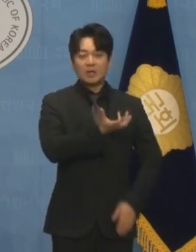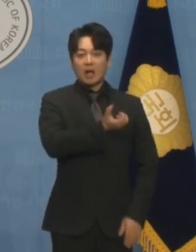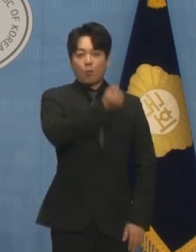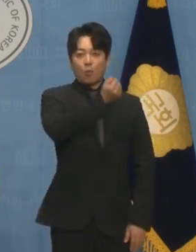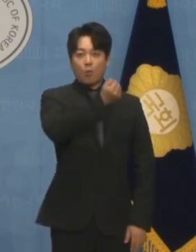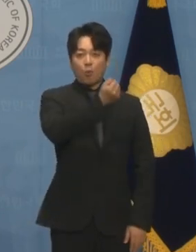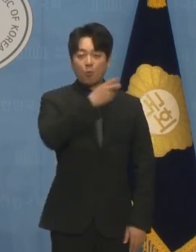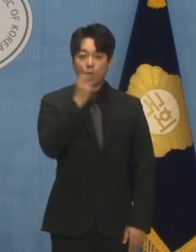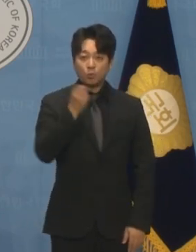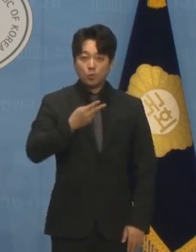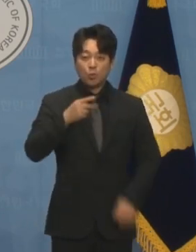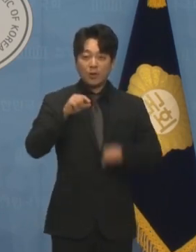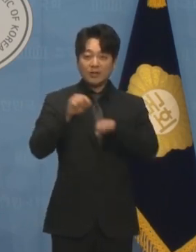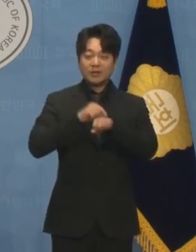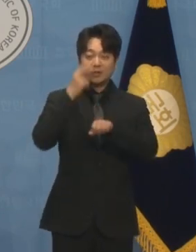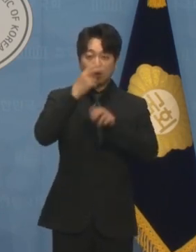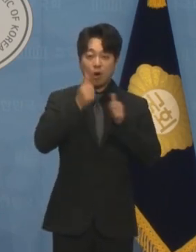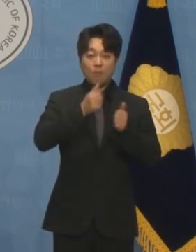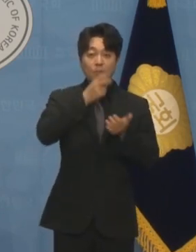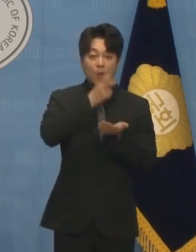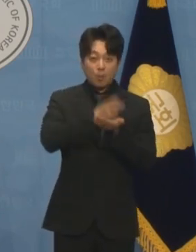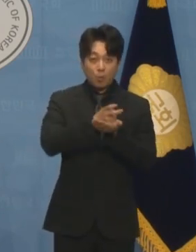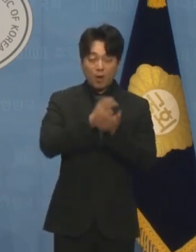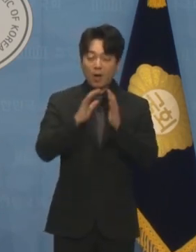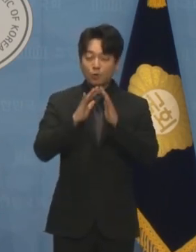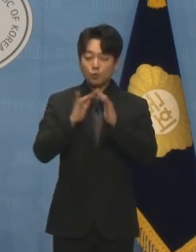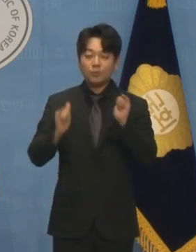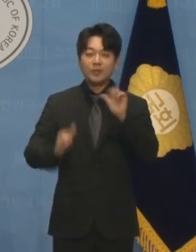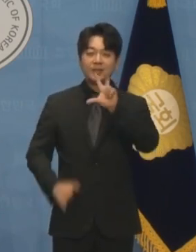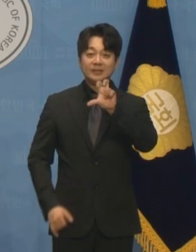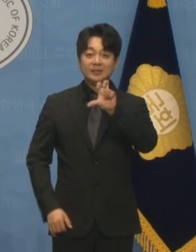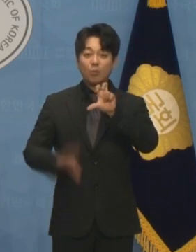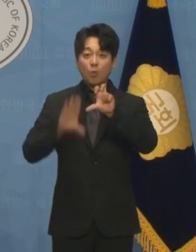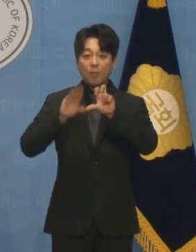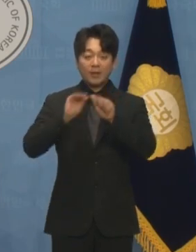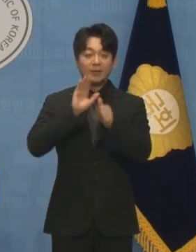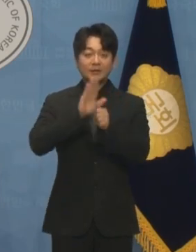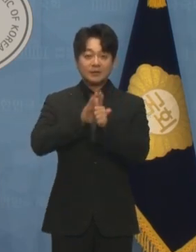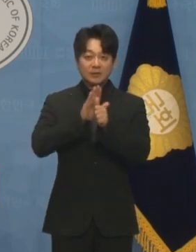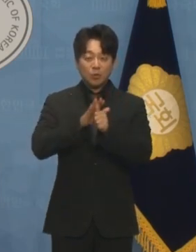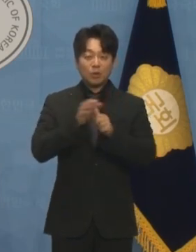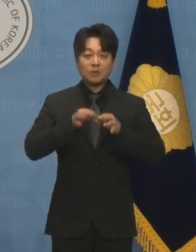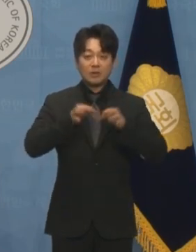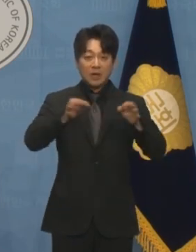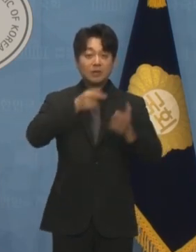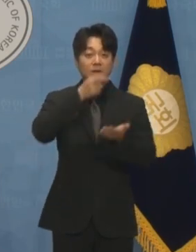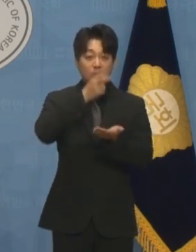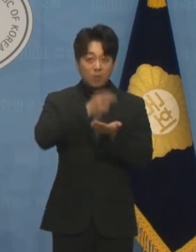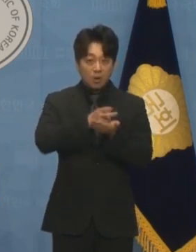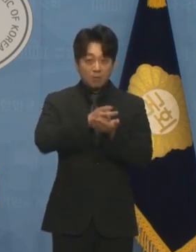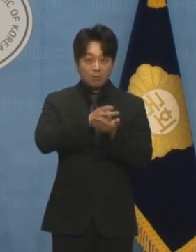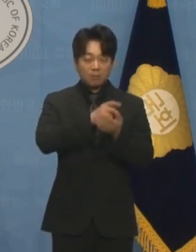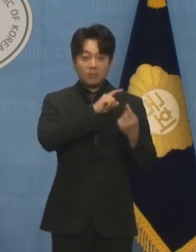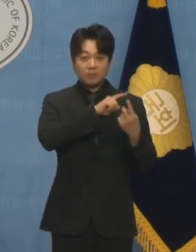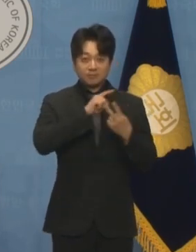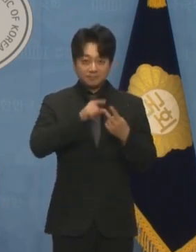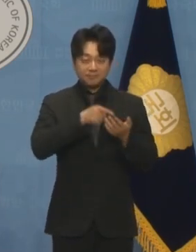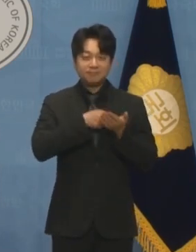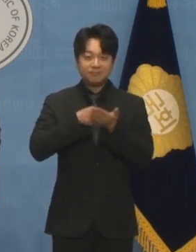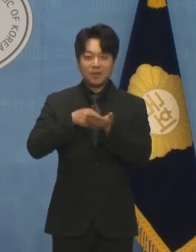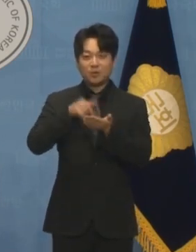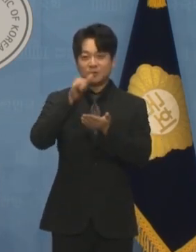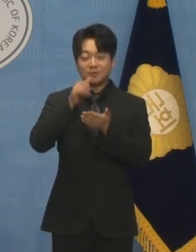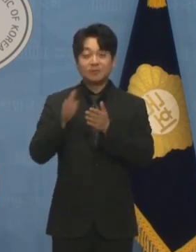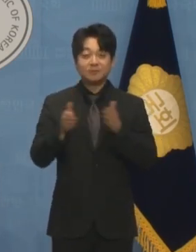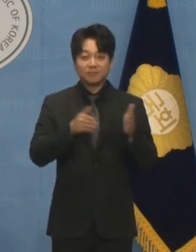특검법과 전국민 25만원 지원법 등을 정부로 아이고 다시